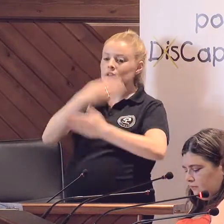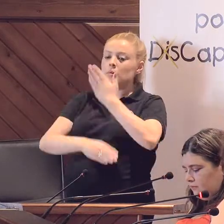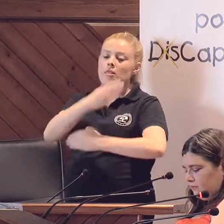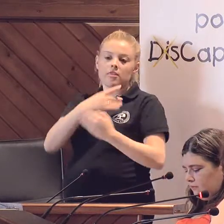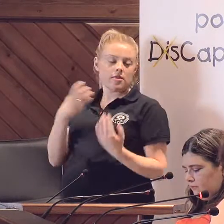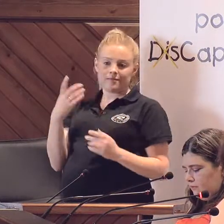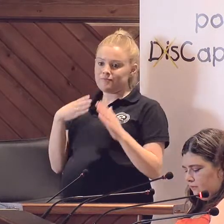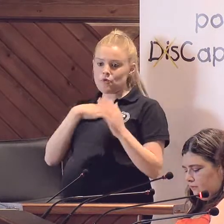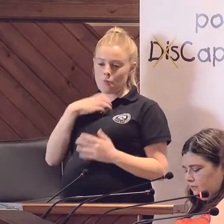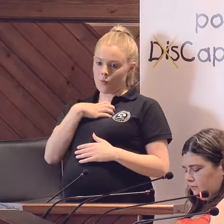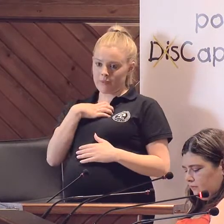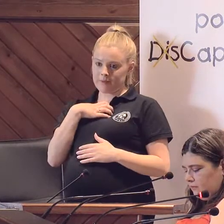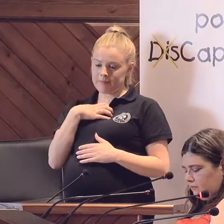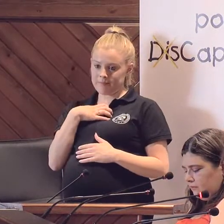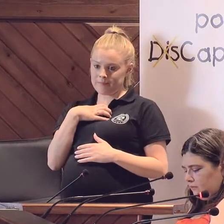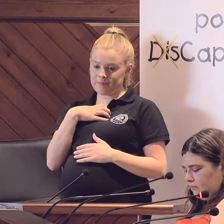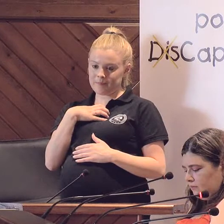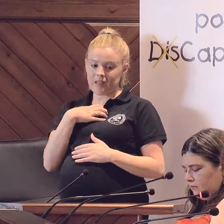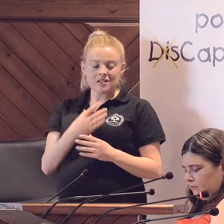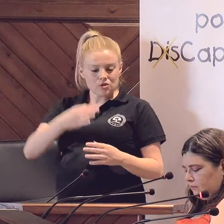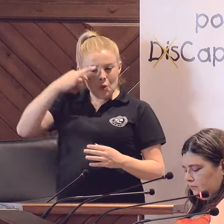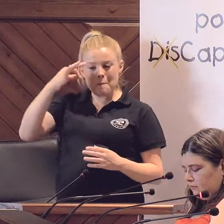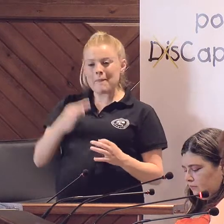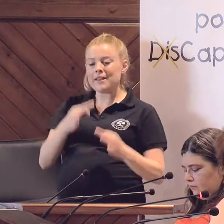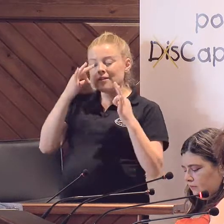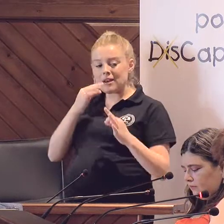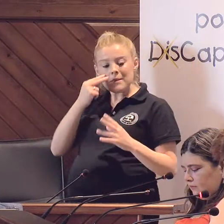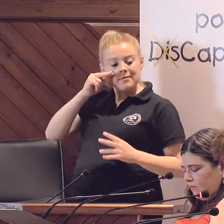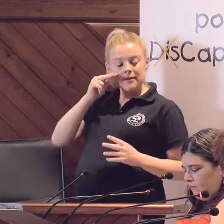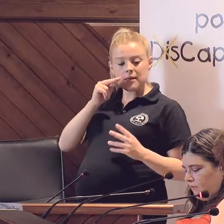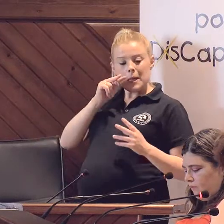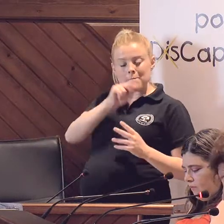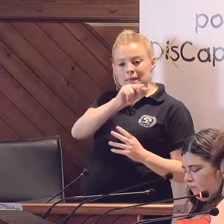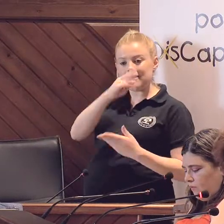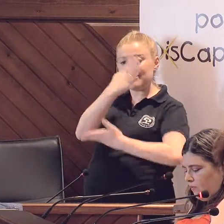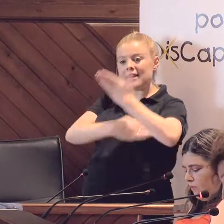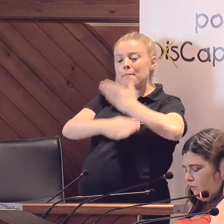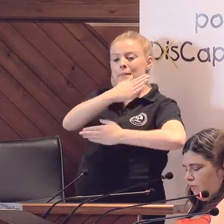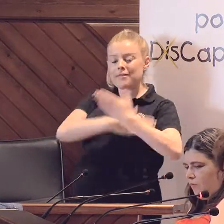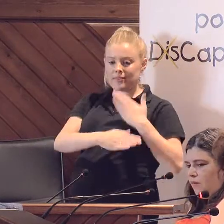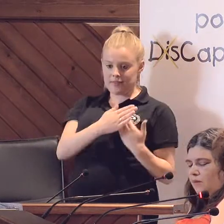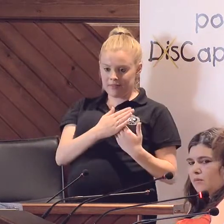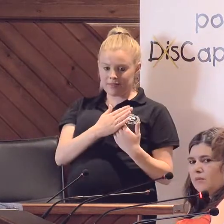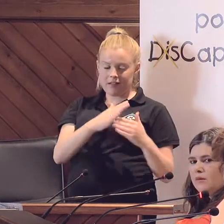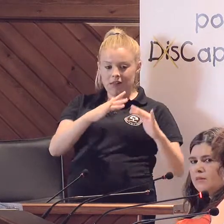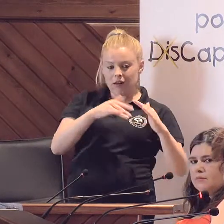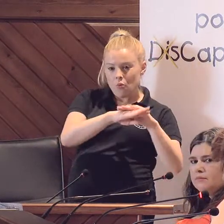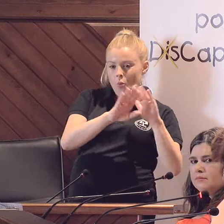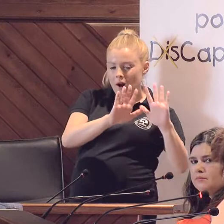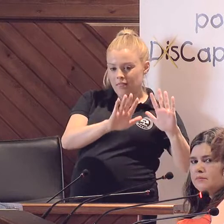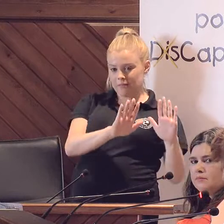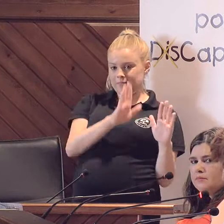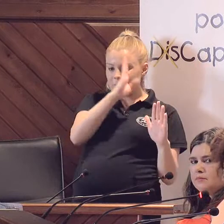callada. Son verdaderos caleidoscopios de las diversas y sucesivas discapacidades mermadas, porque